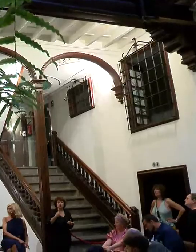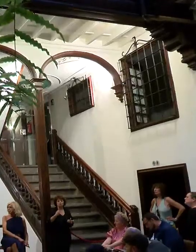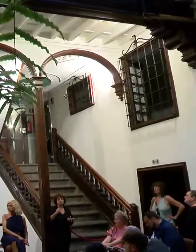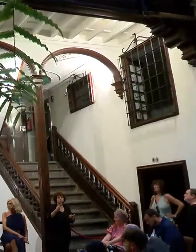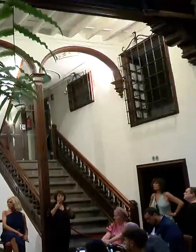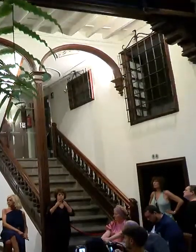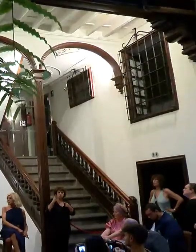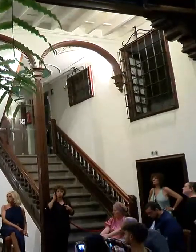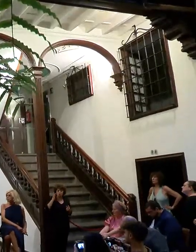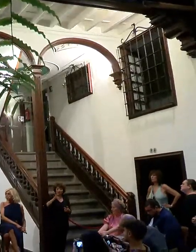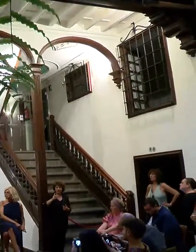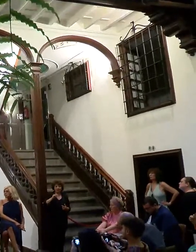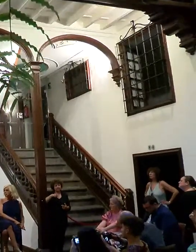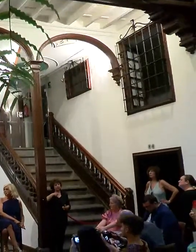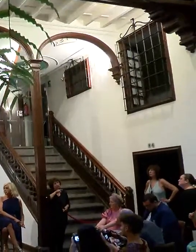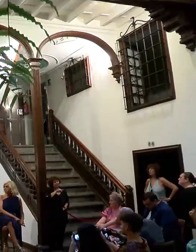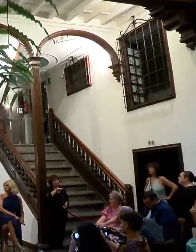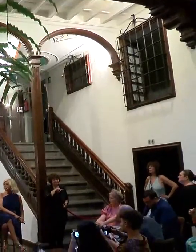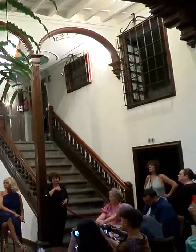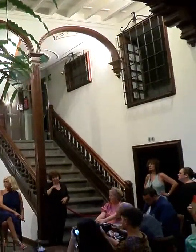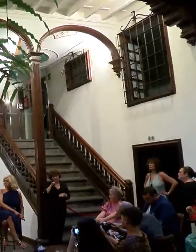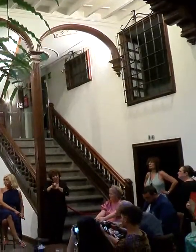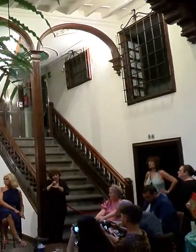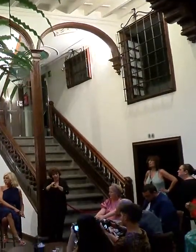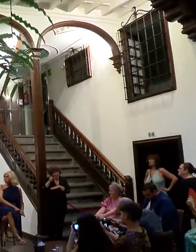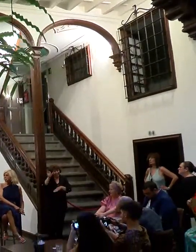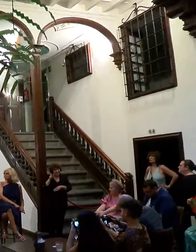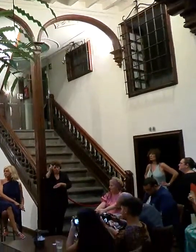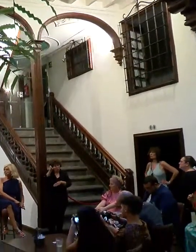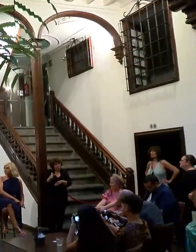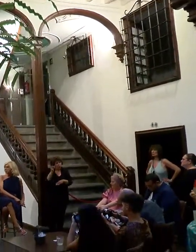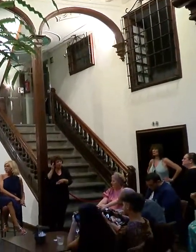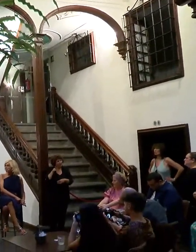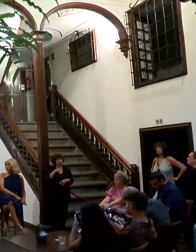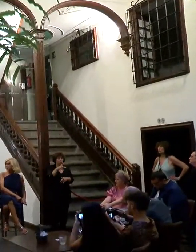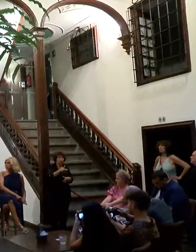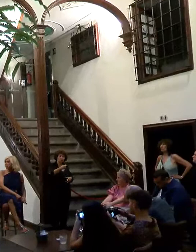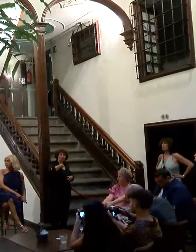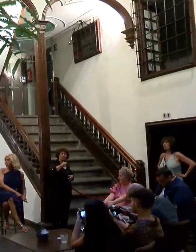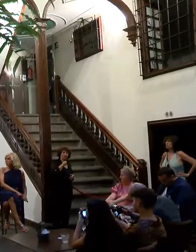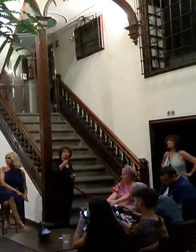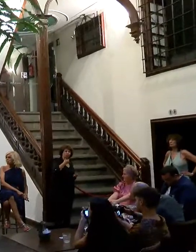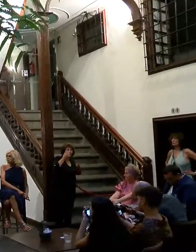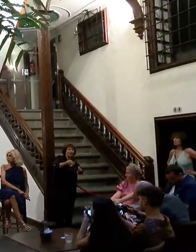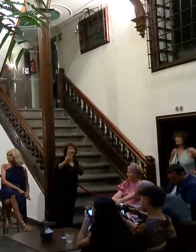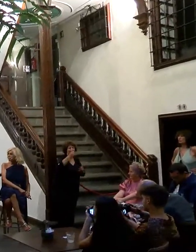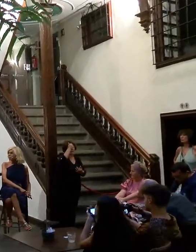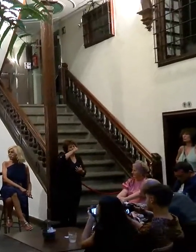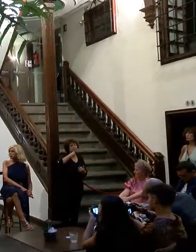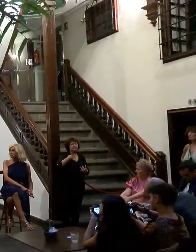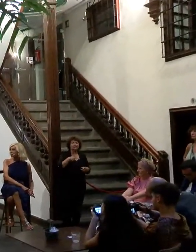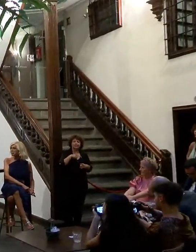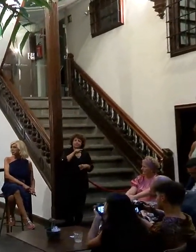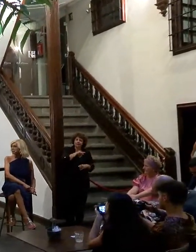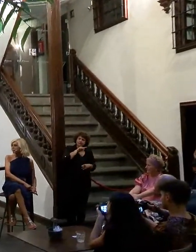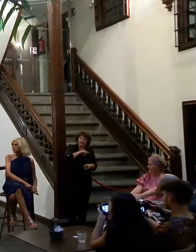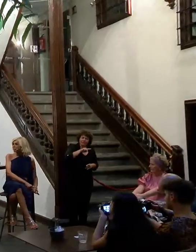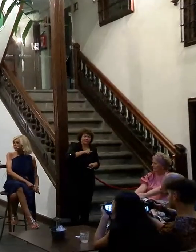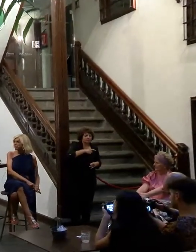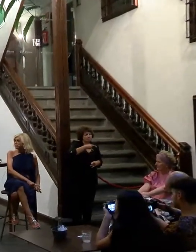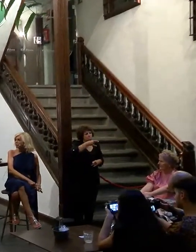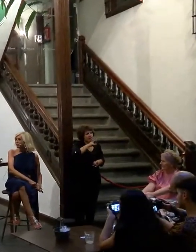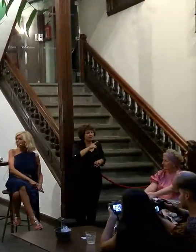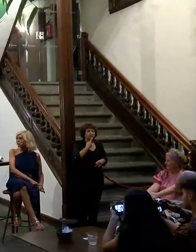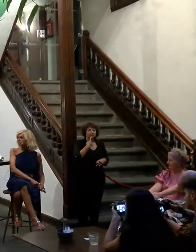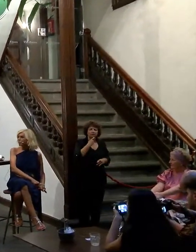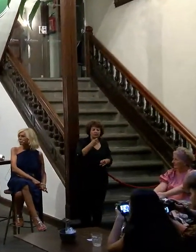novia y que yo sentía que engañaba a esa mujer porque a mí lo que me gustaba realmente eran los hombres lo pasé muy mal fue muy complicado yo tuve la